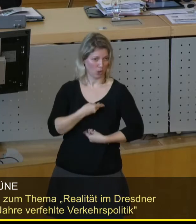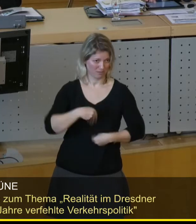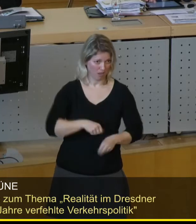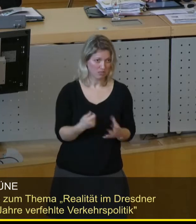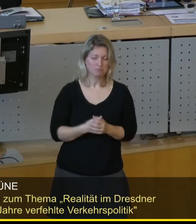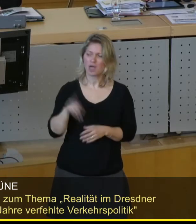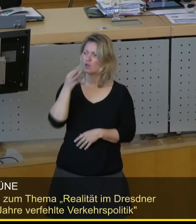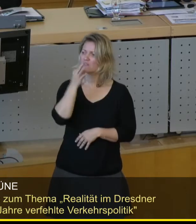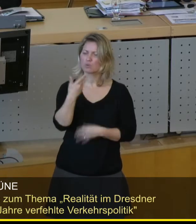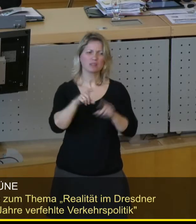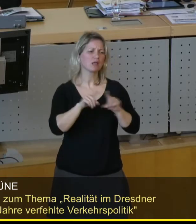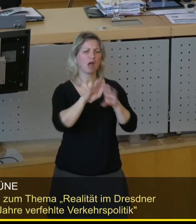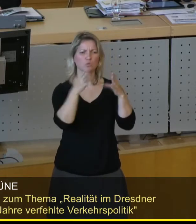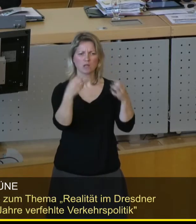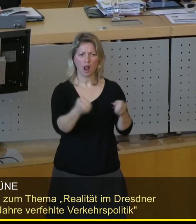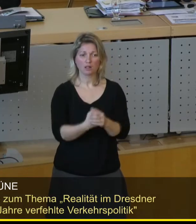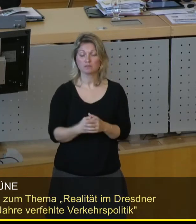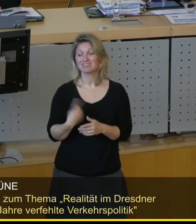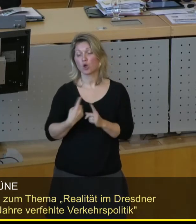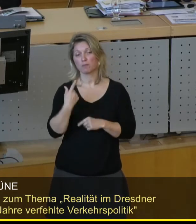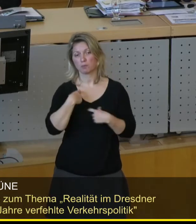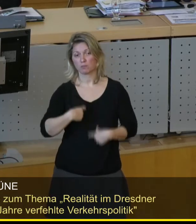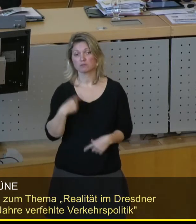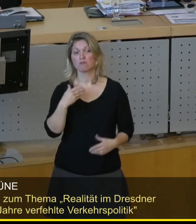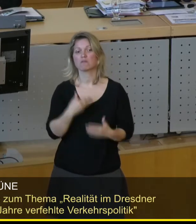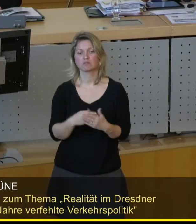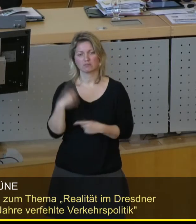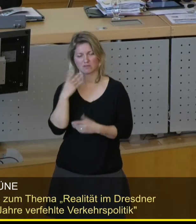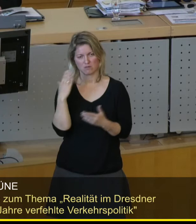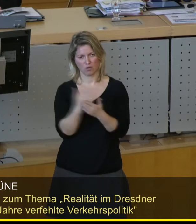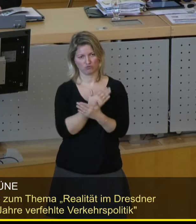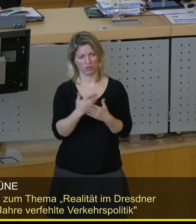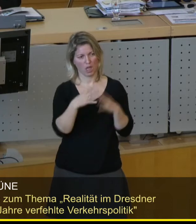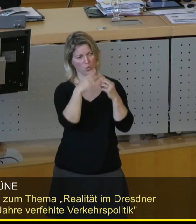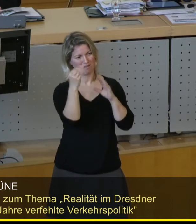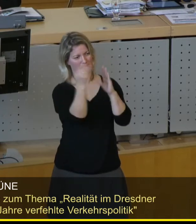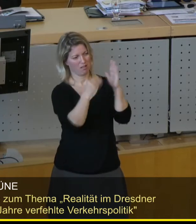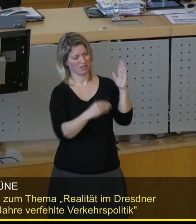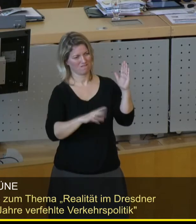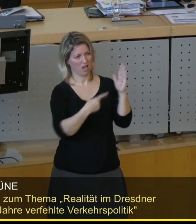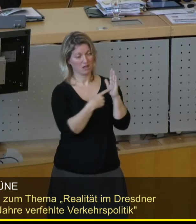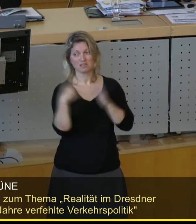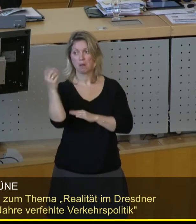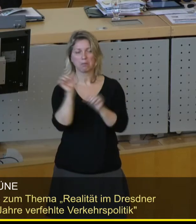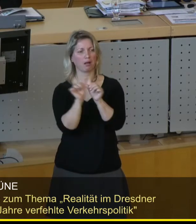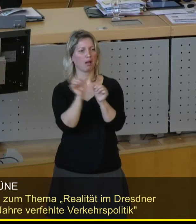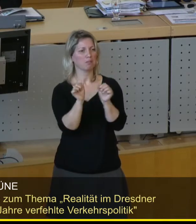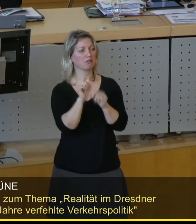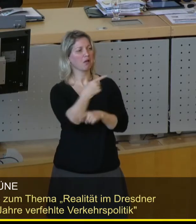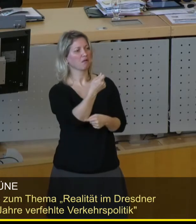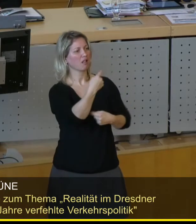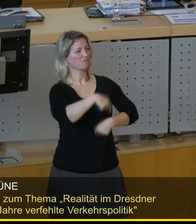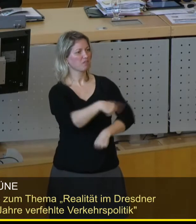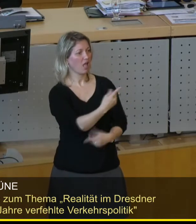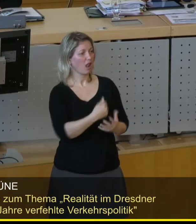Beispiel die Frage des Haushalts. Der OB hat hier am Ende das Sagen, was im Haushalt drin steht. Und Sie bemängeln, dass da Geld fehlt. Da sage ich